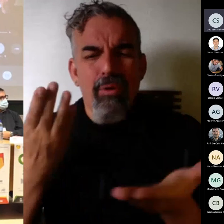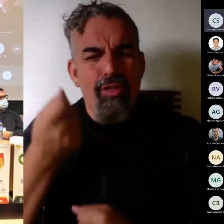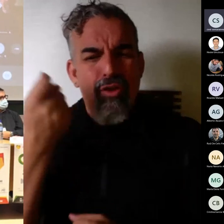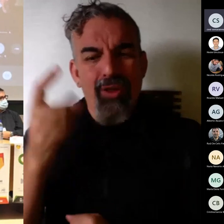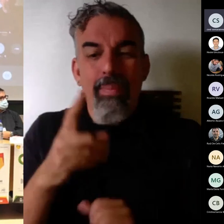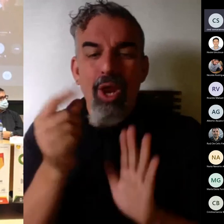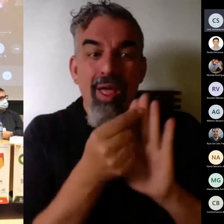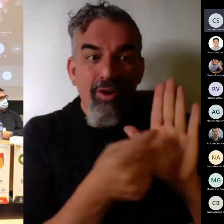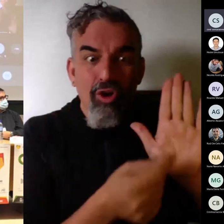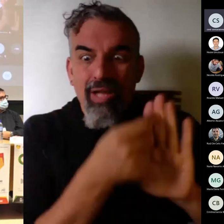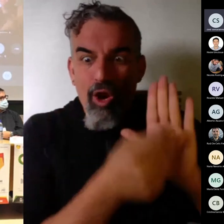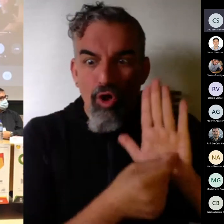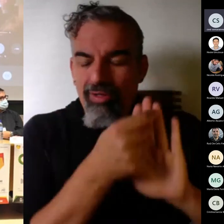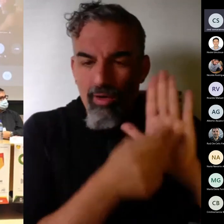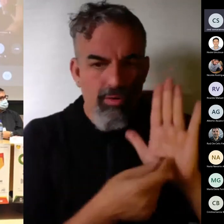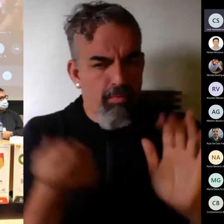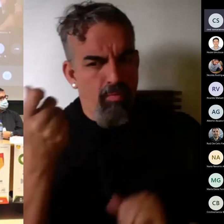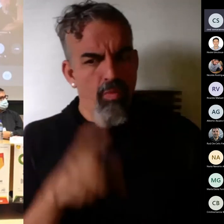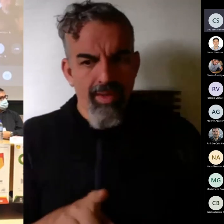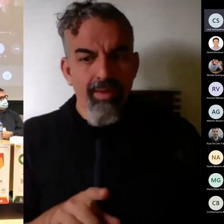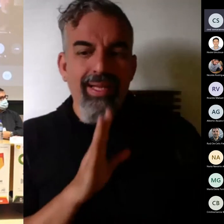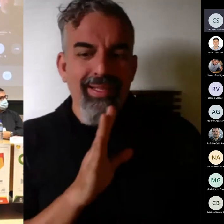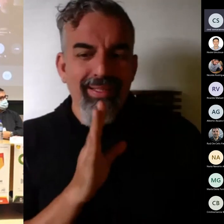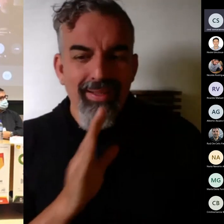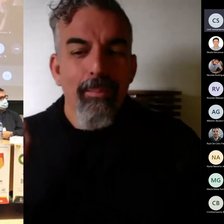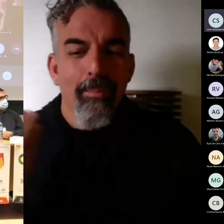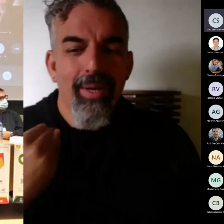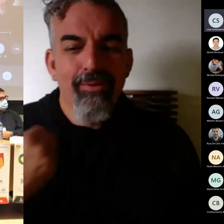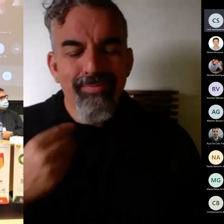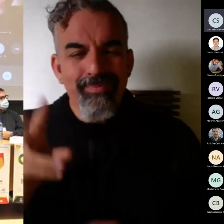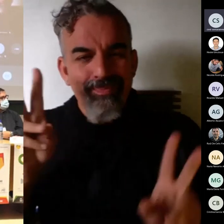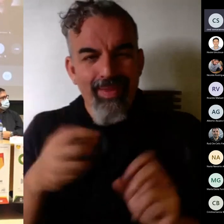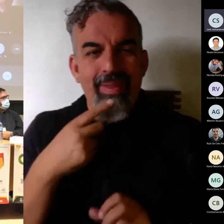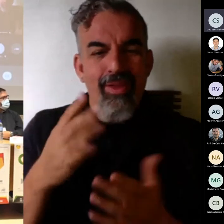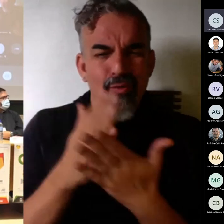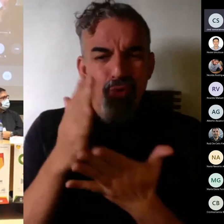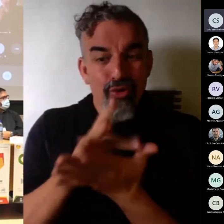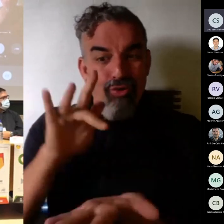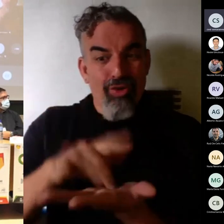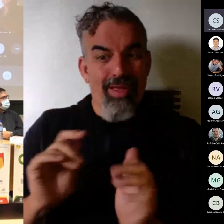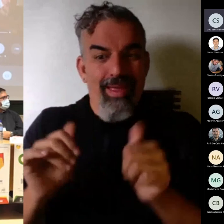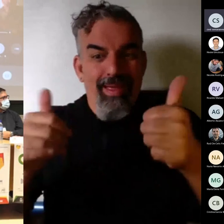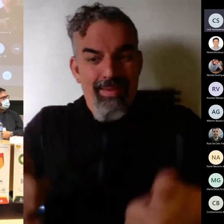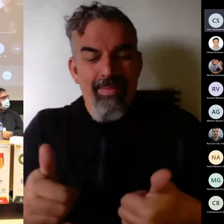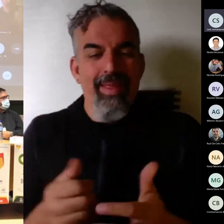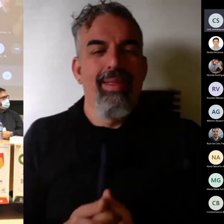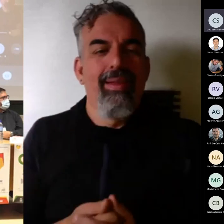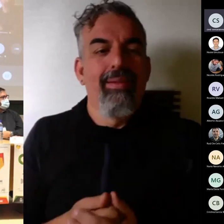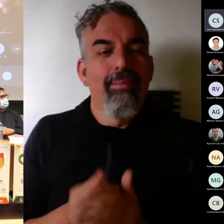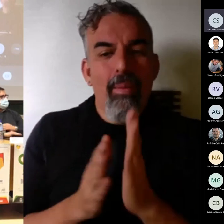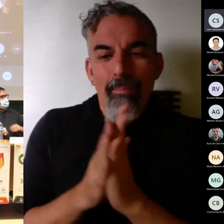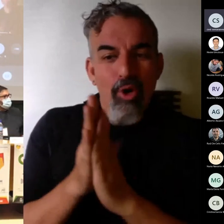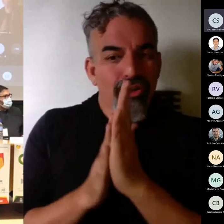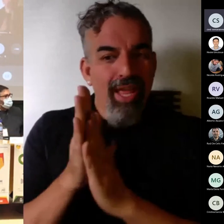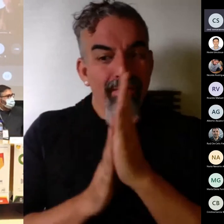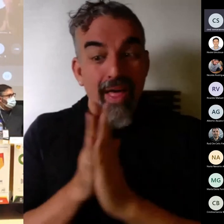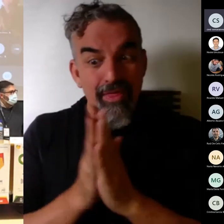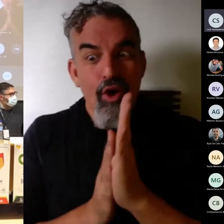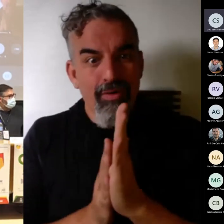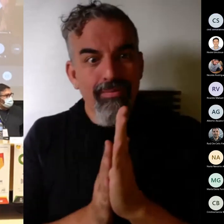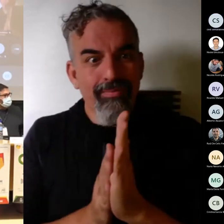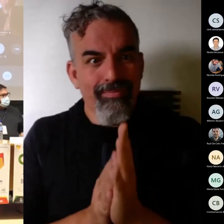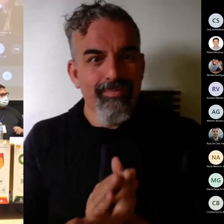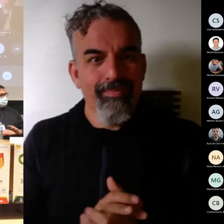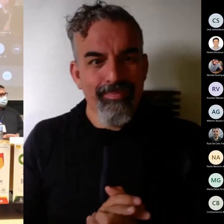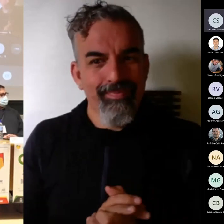la pregunta iba por ahí bueno nos hablan de los primeros cursos que la motivación en los primeros cursos